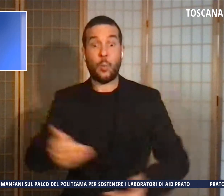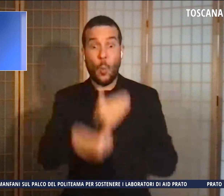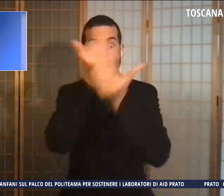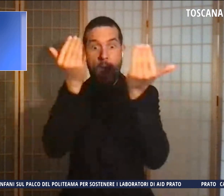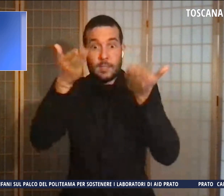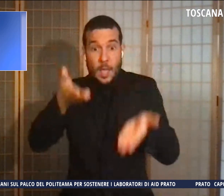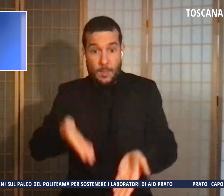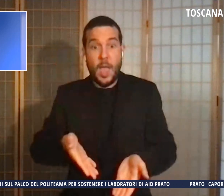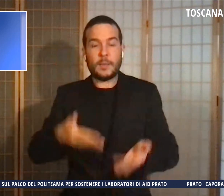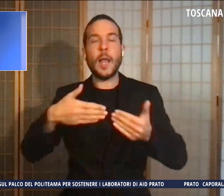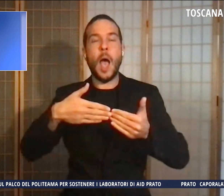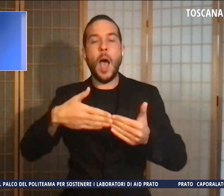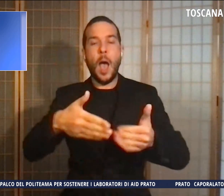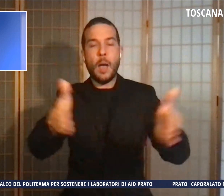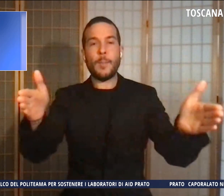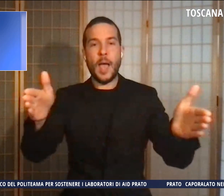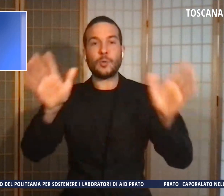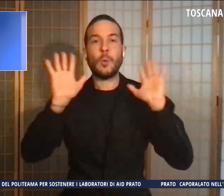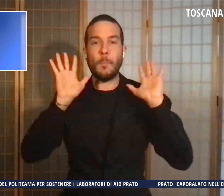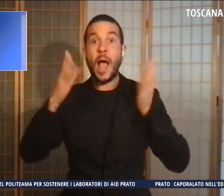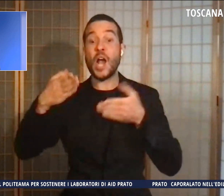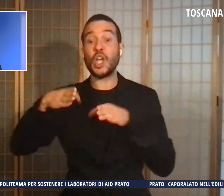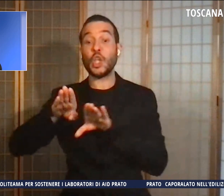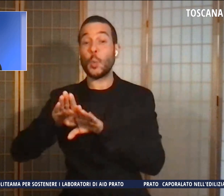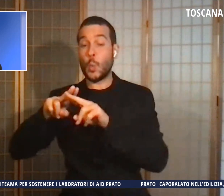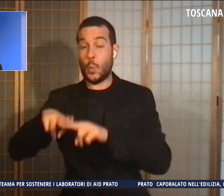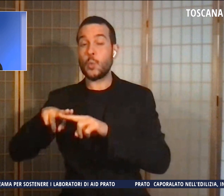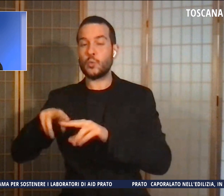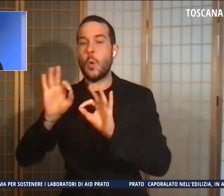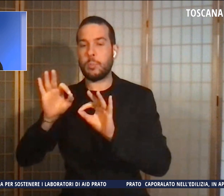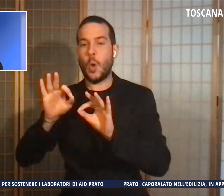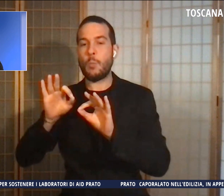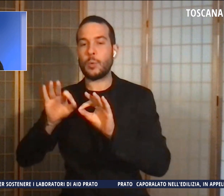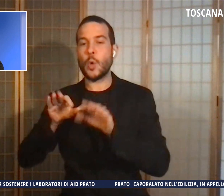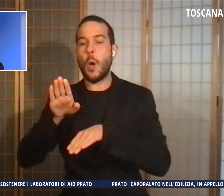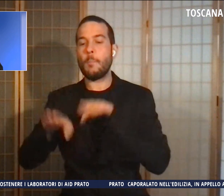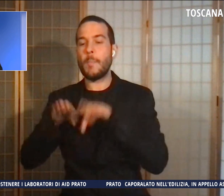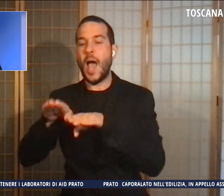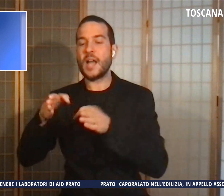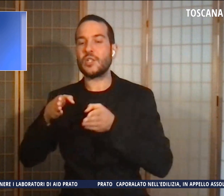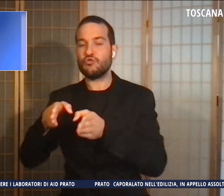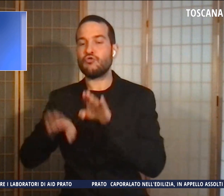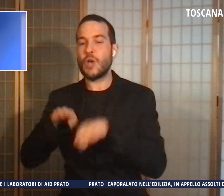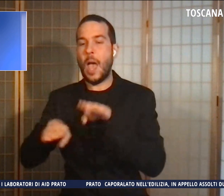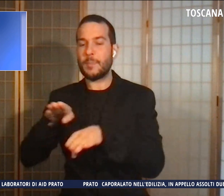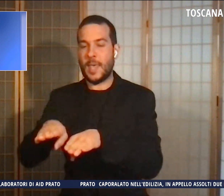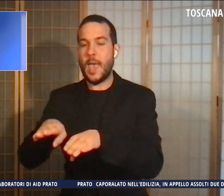resta chiuso il marciapiede dove si è verificato l'incidente.